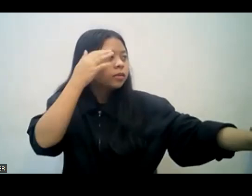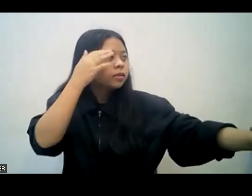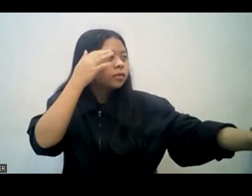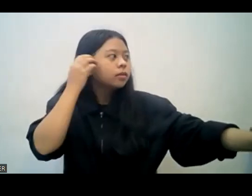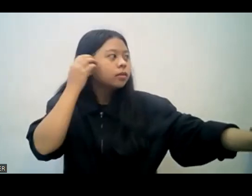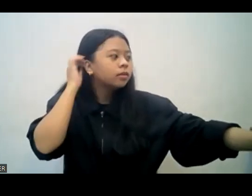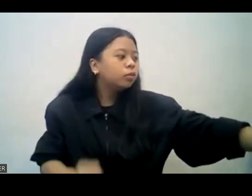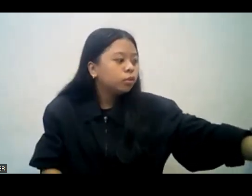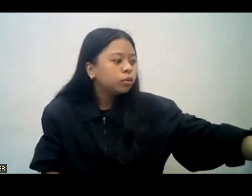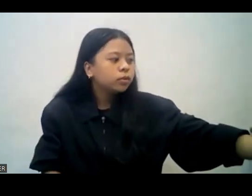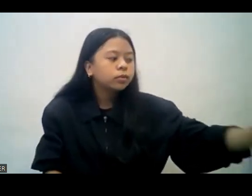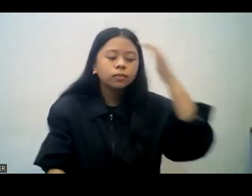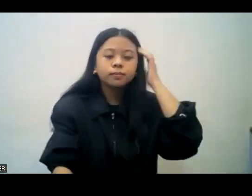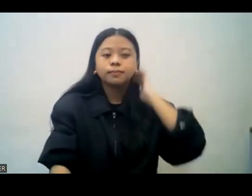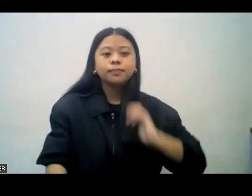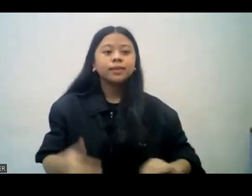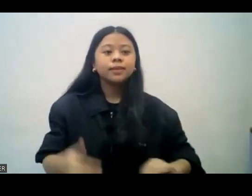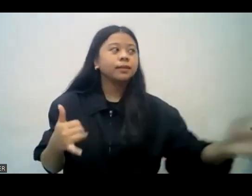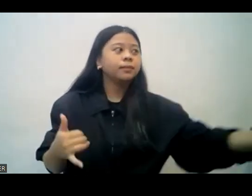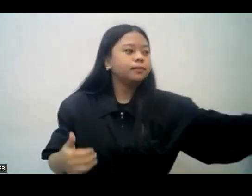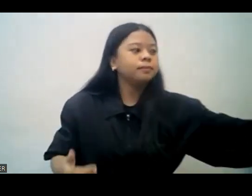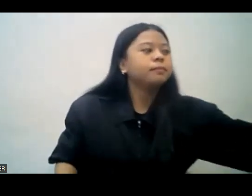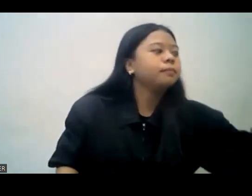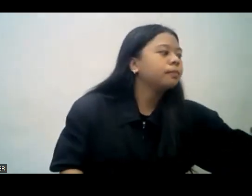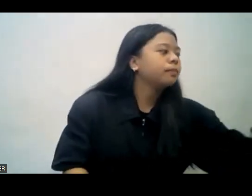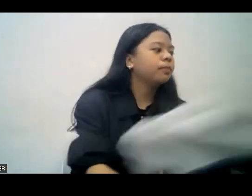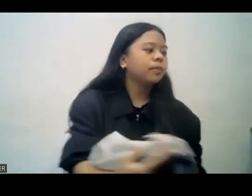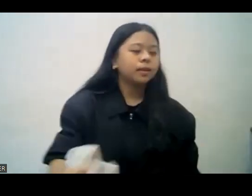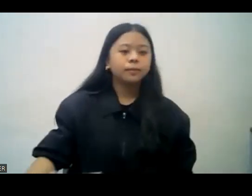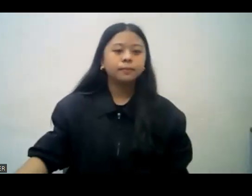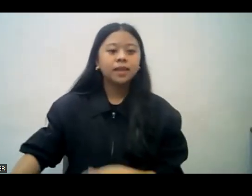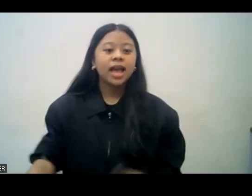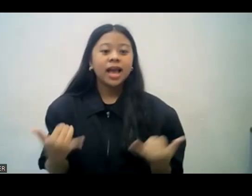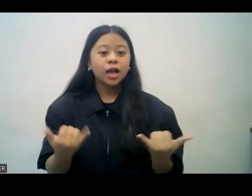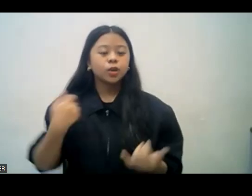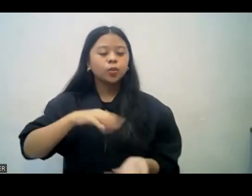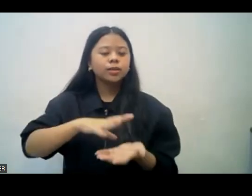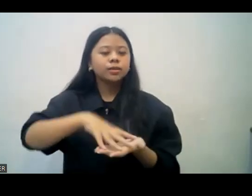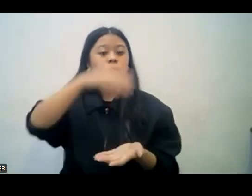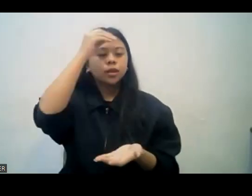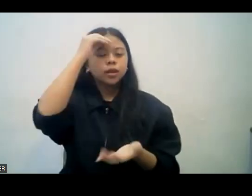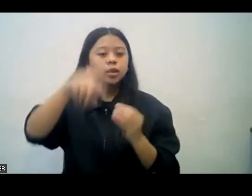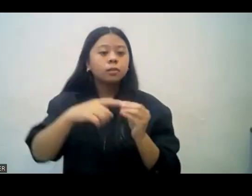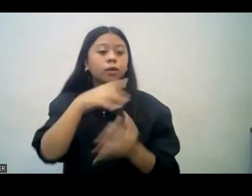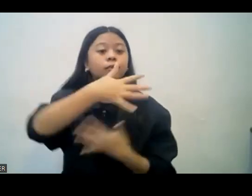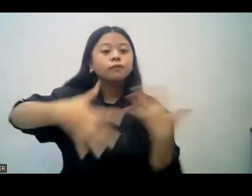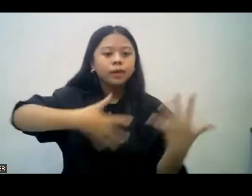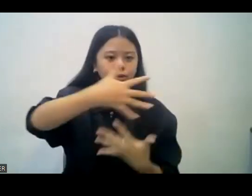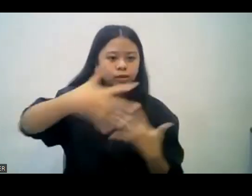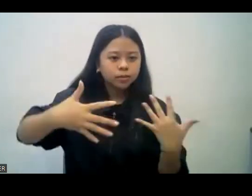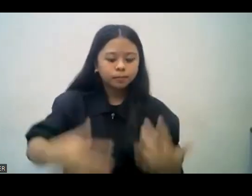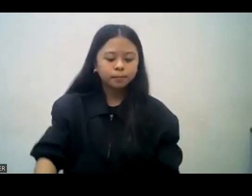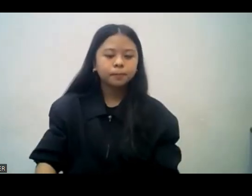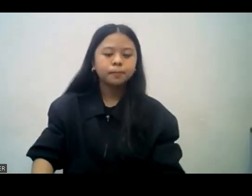Today, we're gonna study about the fellowship. Ngayong araw, ang pag-aaralan po natin ay patungkol sa fellowship o pakikisama.